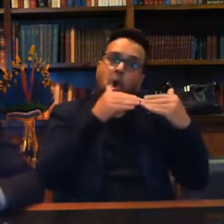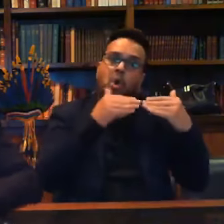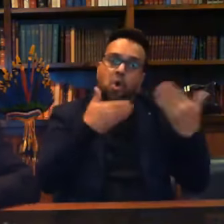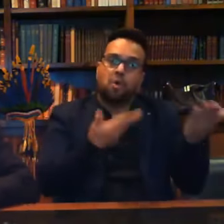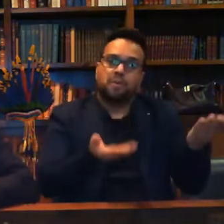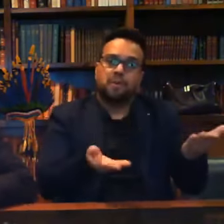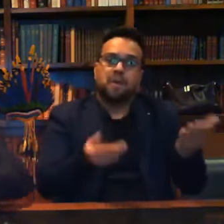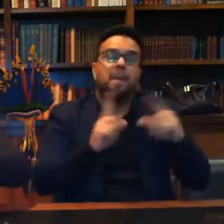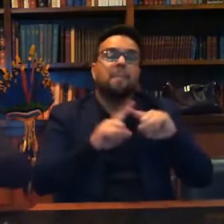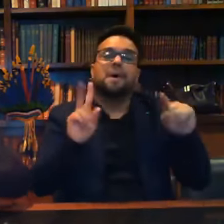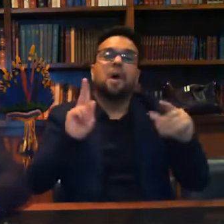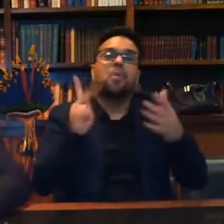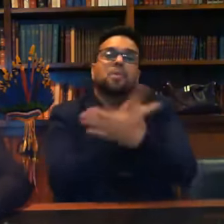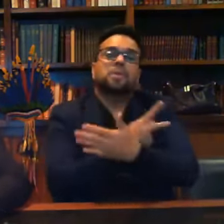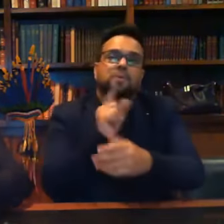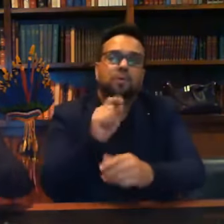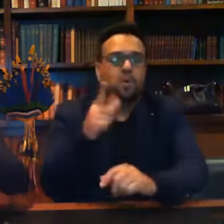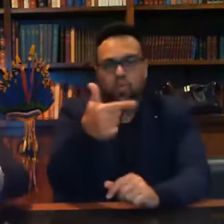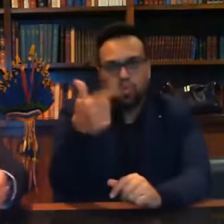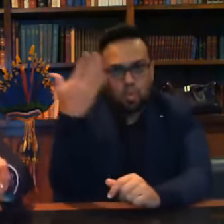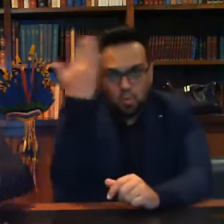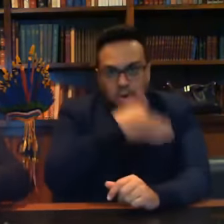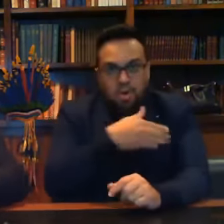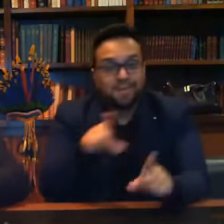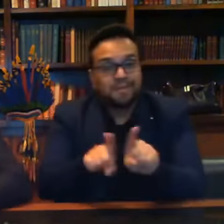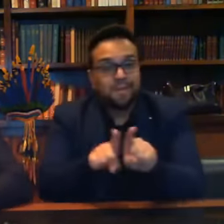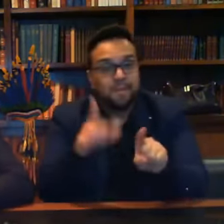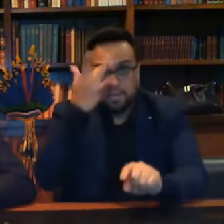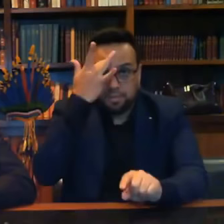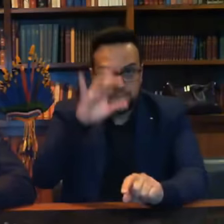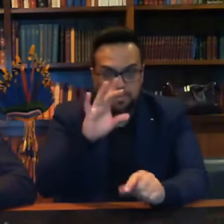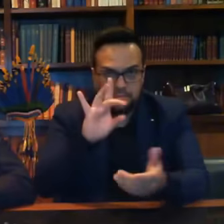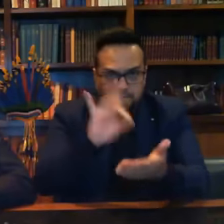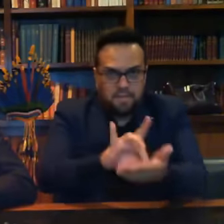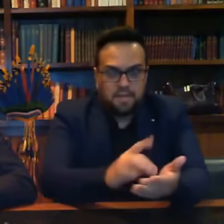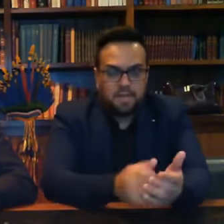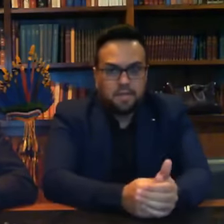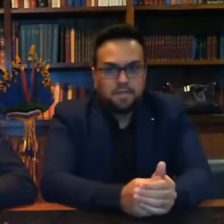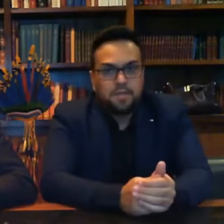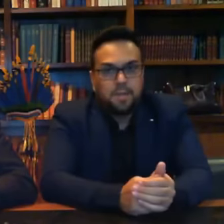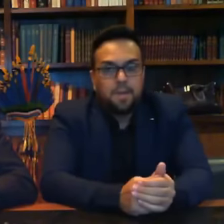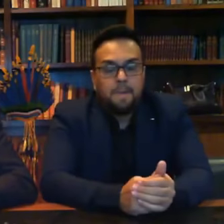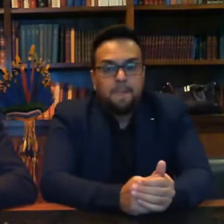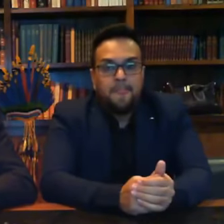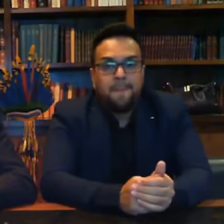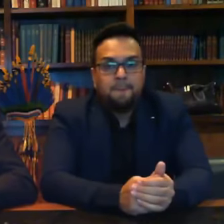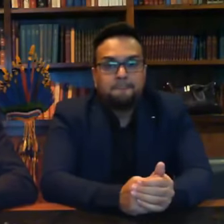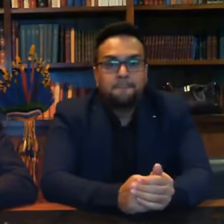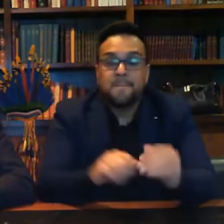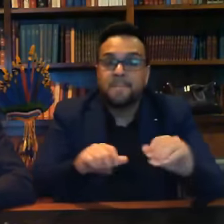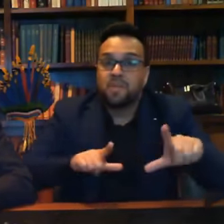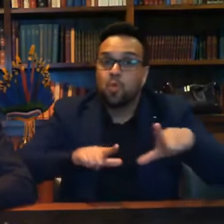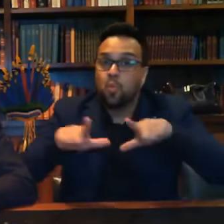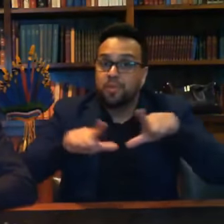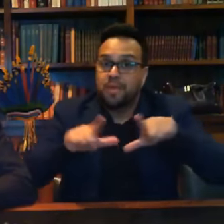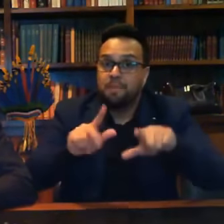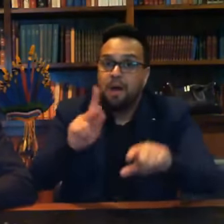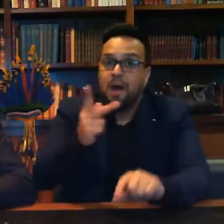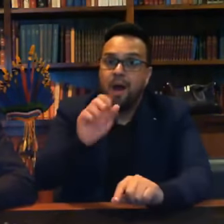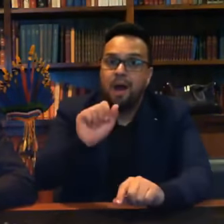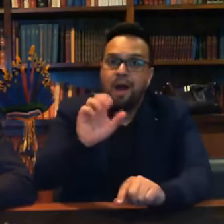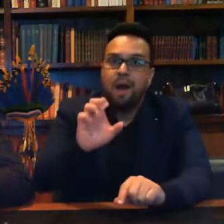ter sido acontecido, não tenho provas e não sei se é verdade. Como o trabalho dos haques